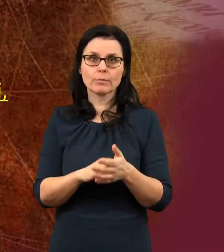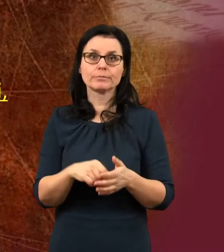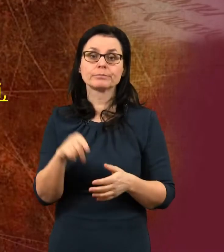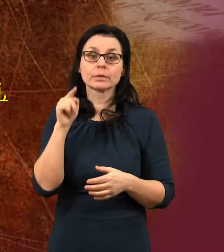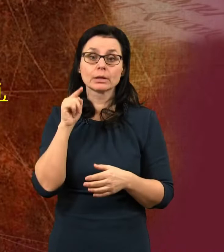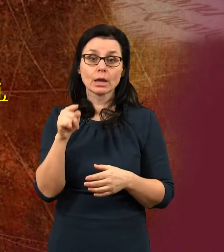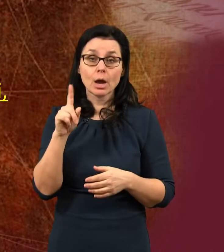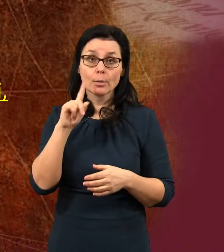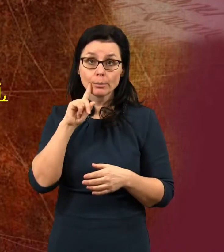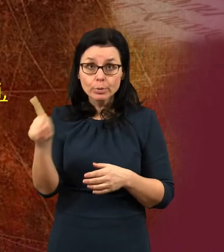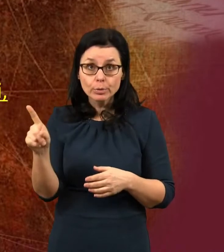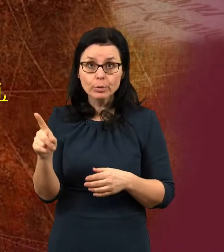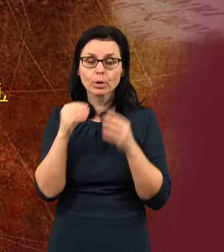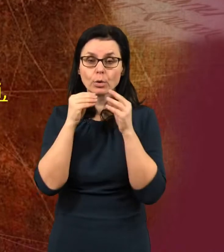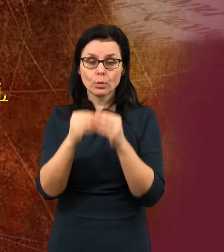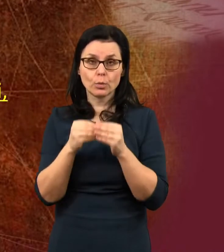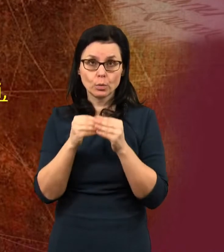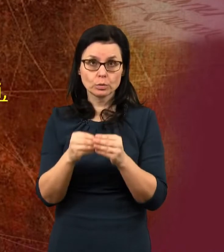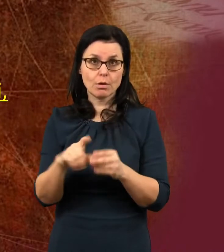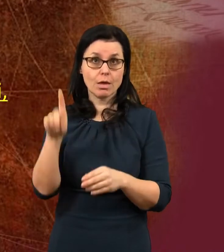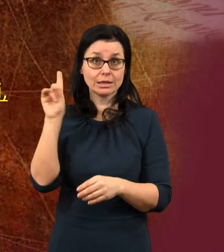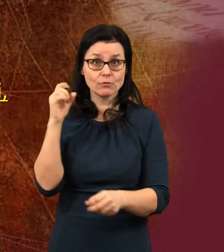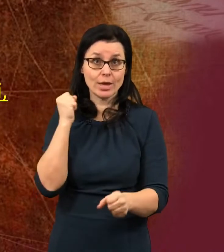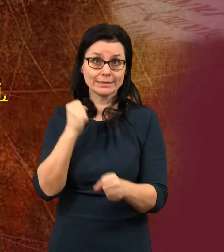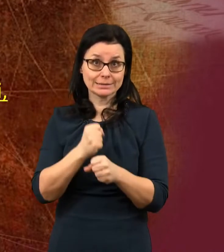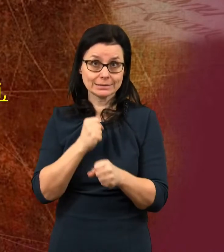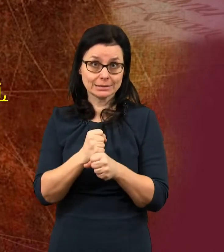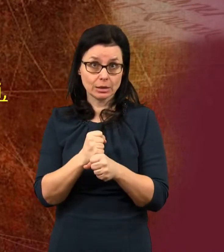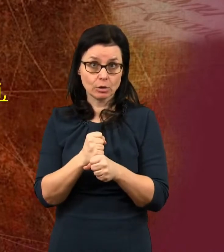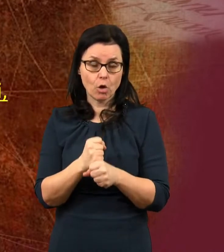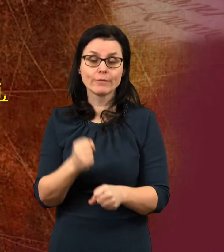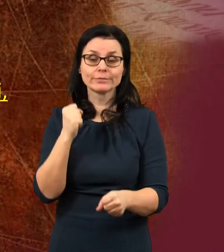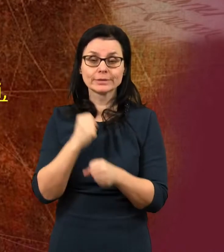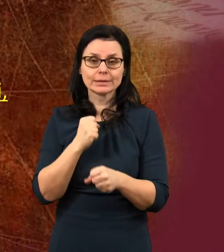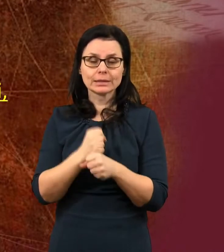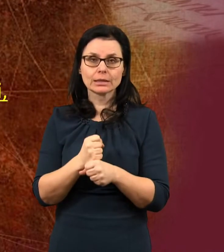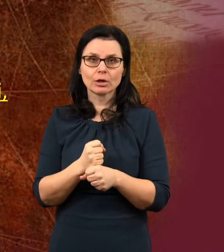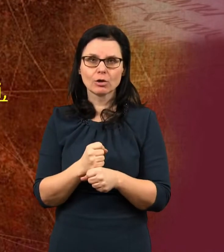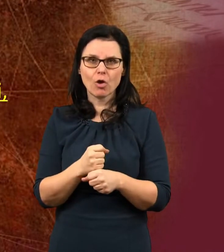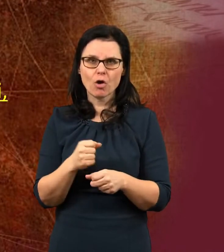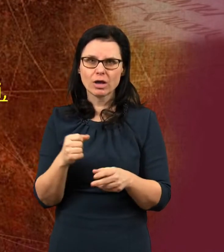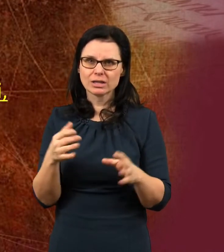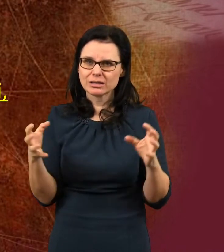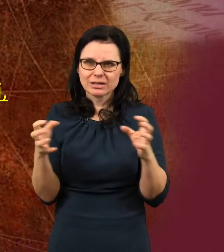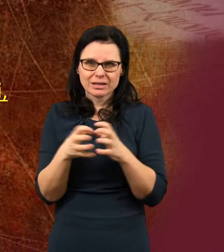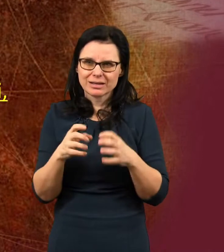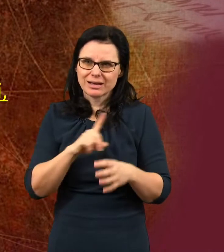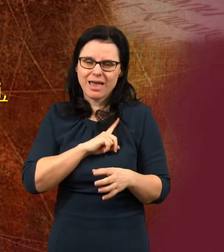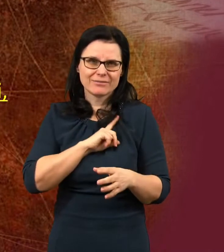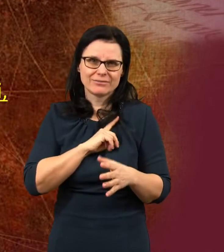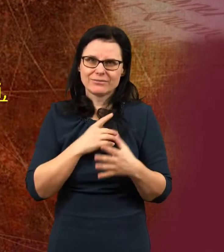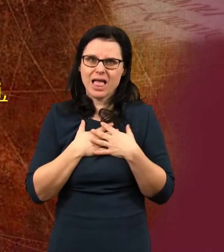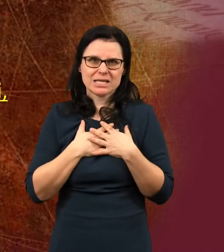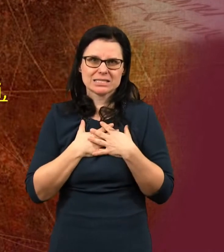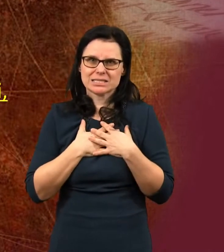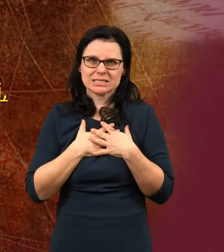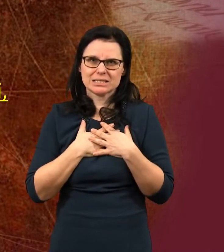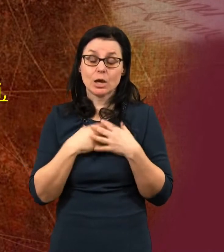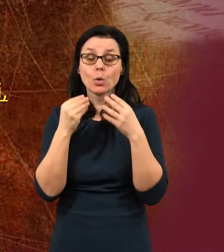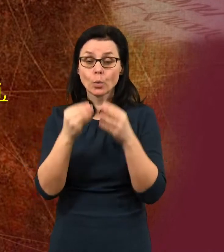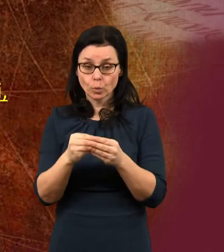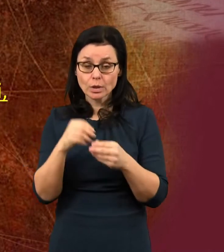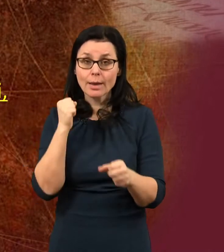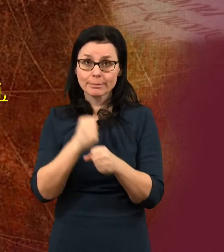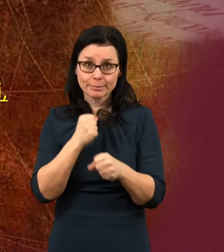pán Bůh vykoná své dílo, dílo jemu nevlastní, udělá svou práci,